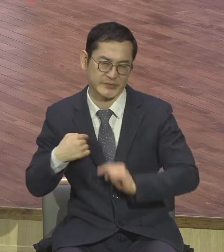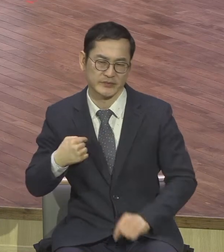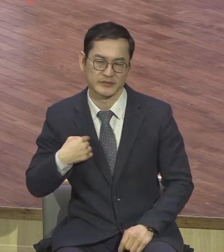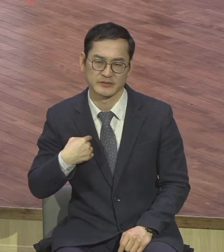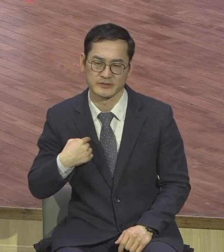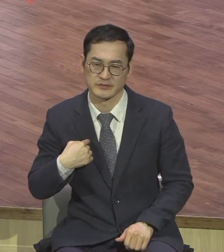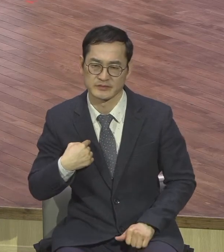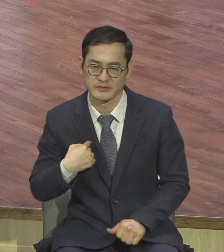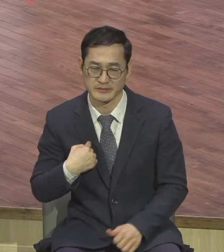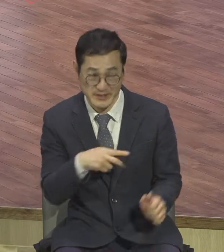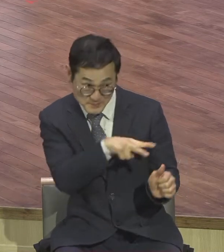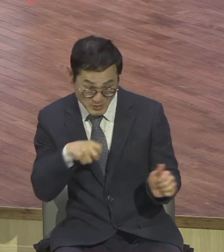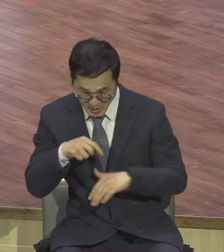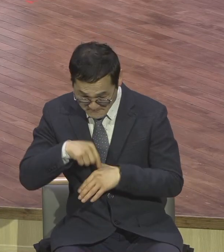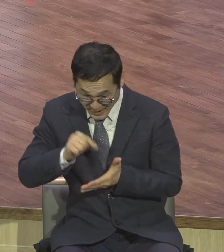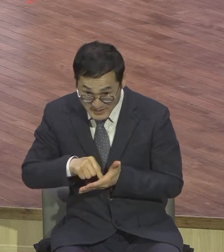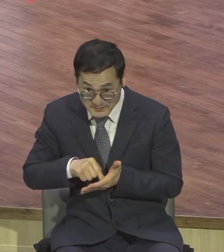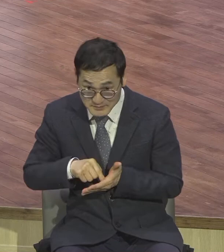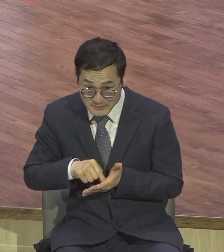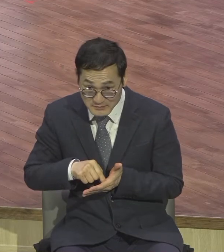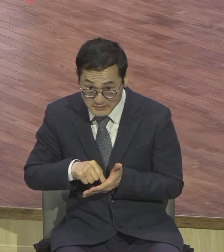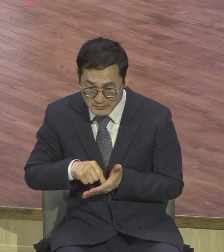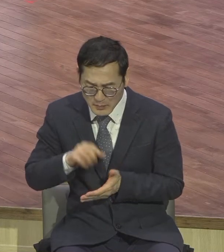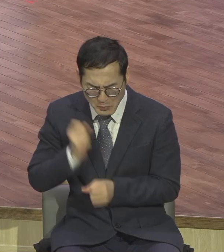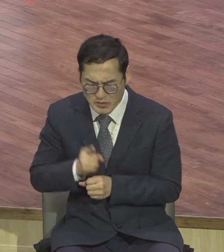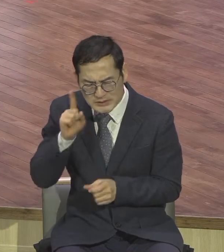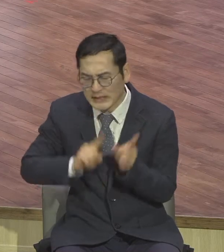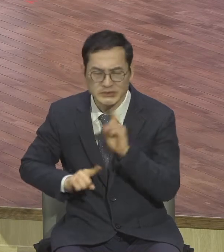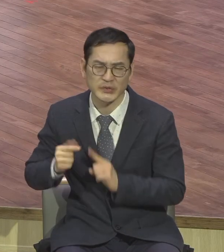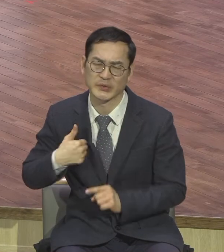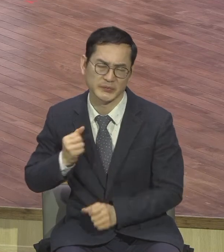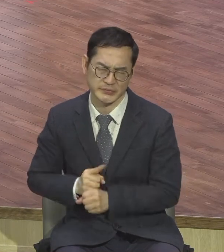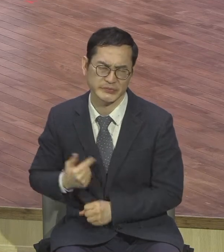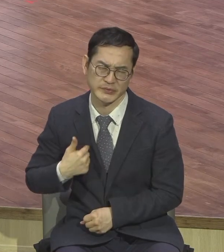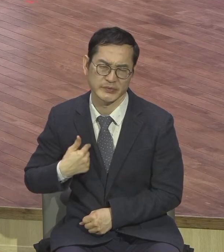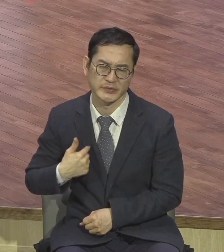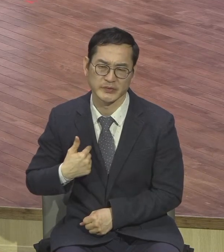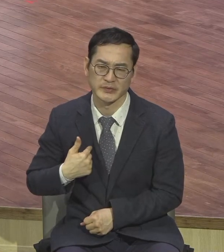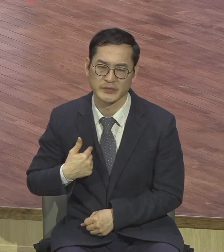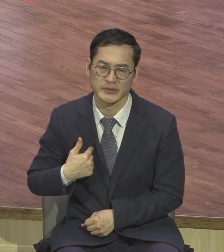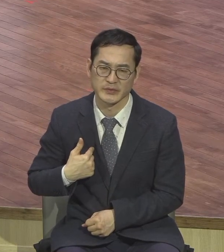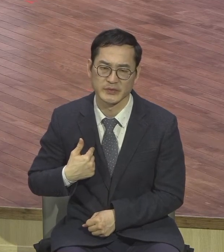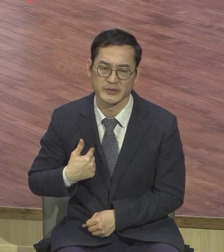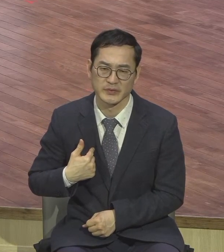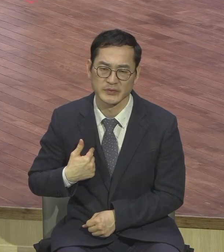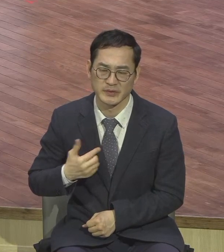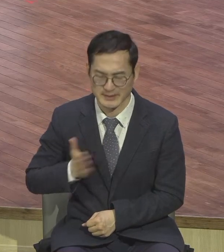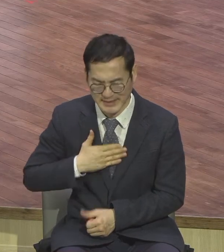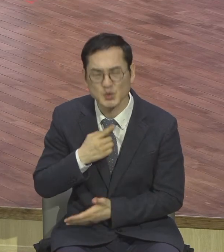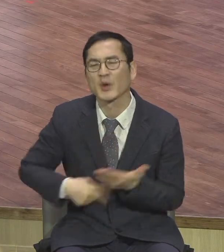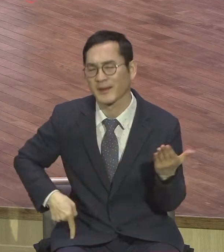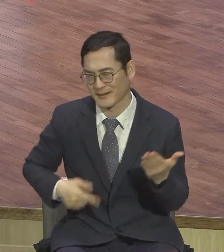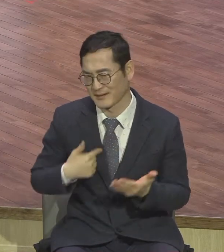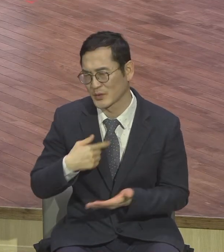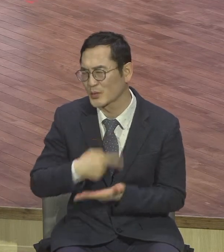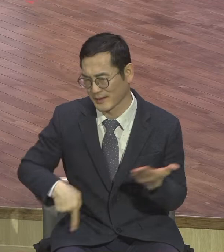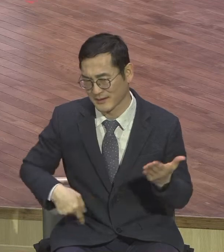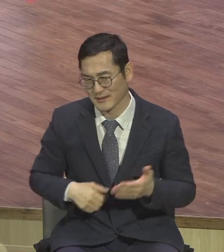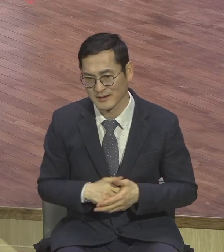저 사람이 미워 미운 사람 딱 생기면 그때보다 본인이 손해를 봐요 그